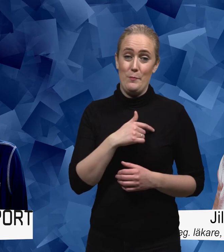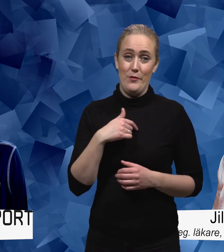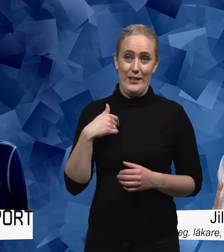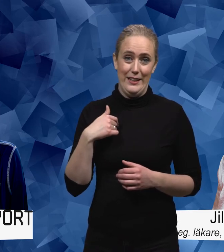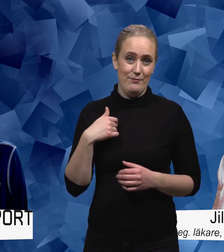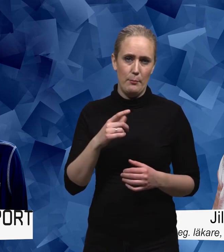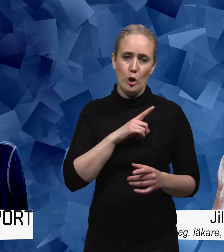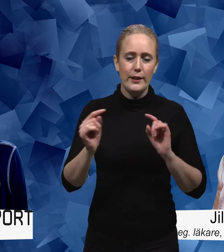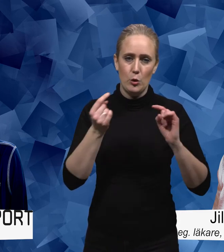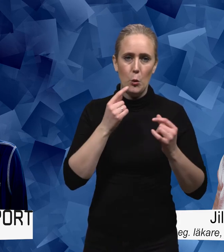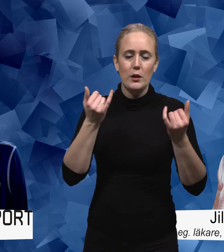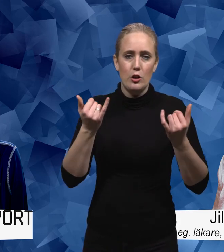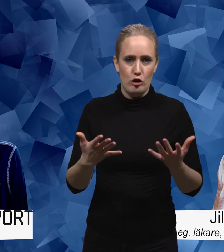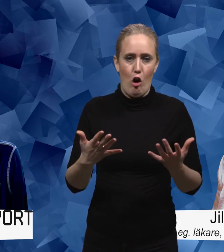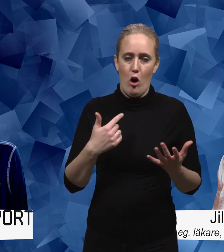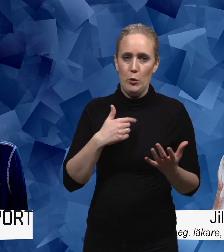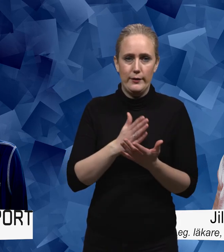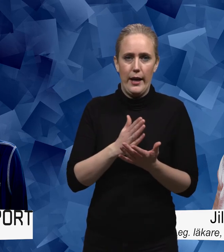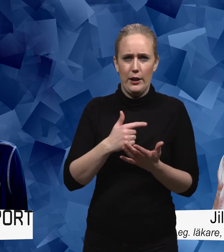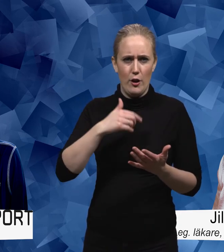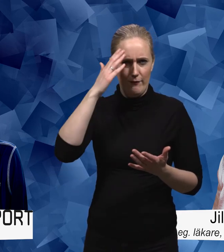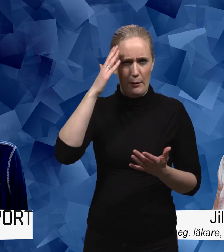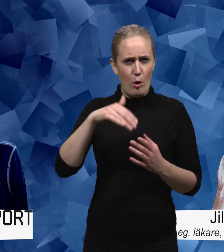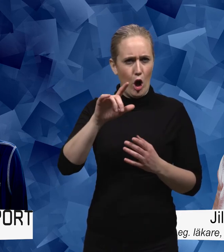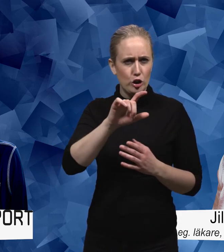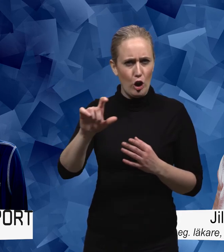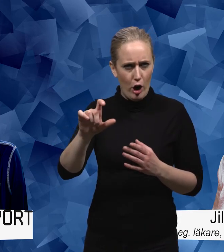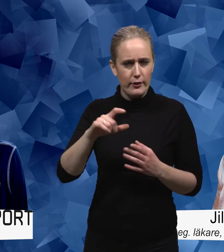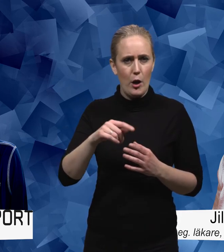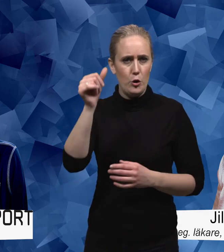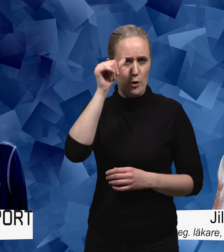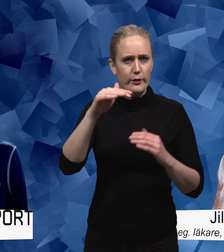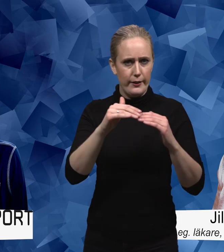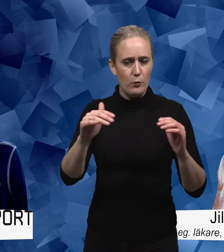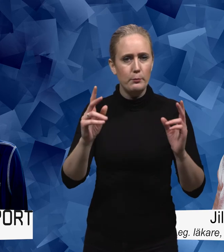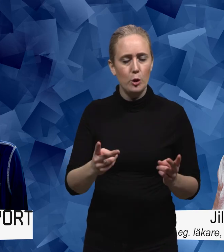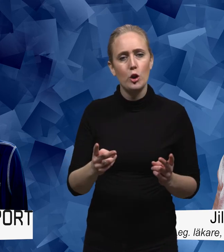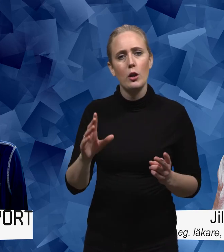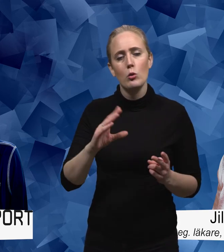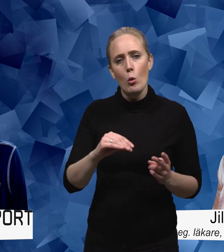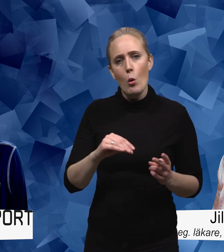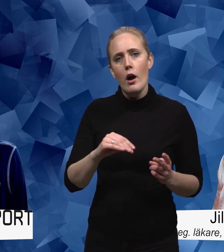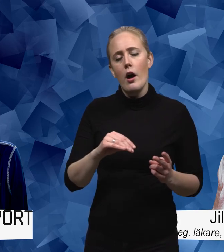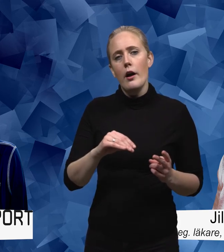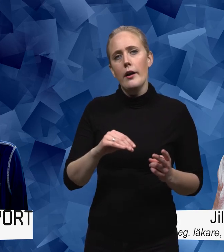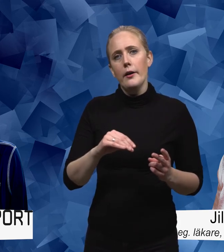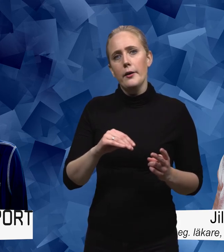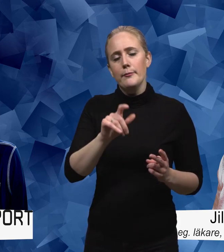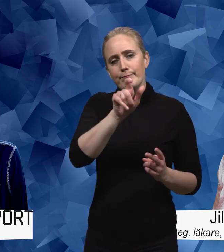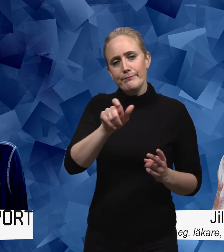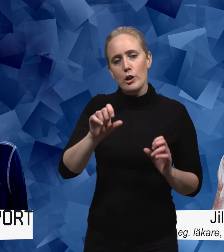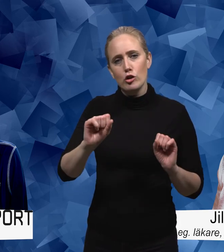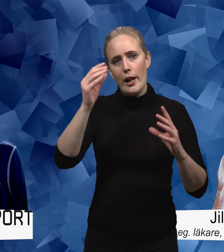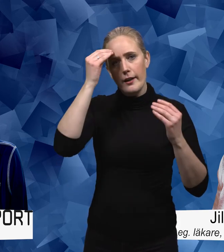det här diskuteras ju och du vet säkert att det förekommer också på högstadienivå och gymnasienivå att man lär sig att man